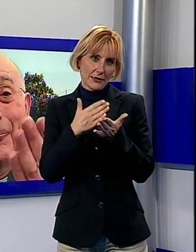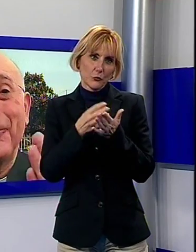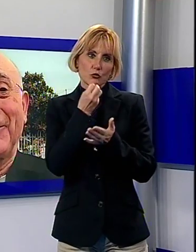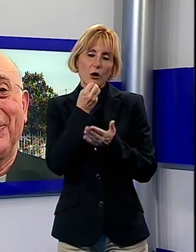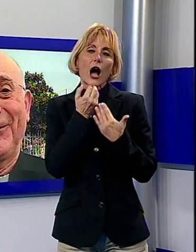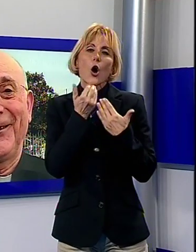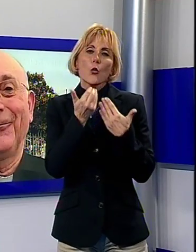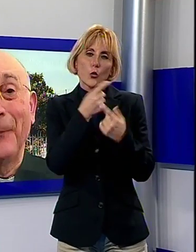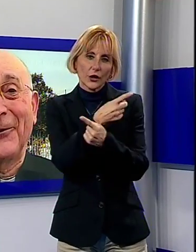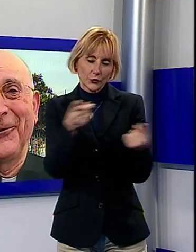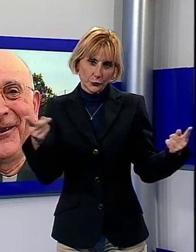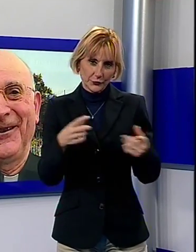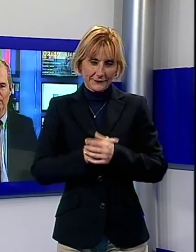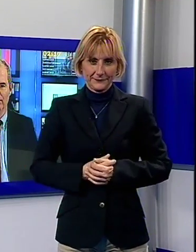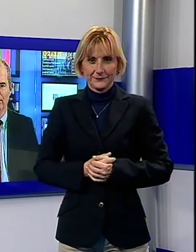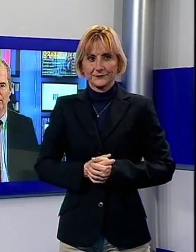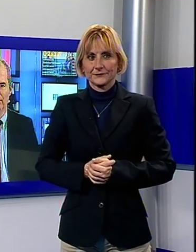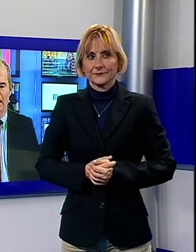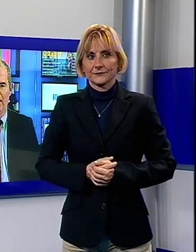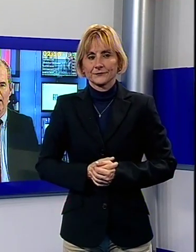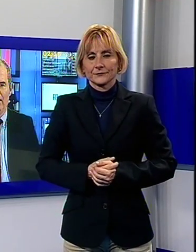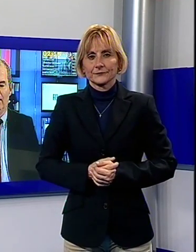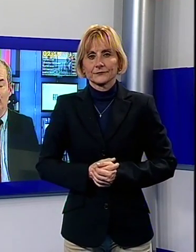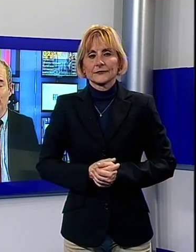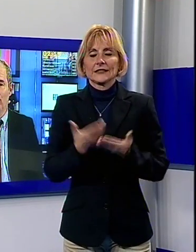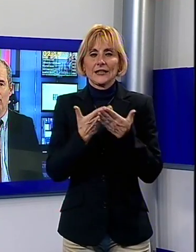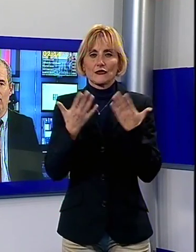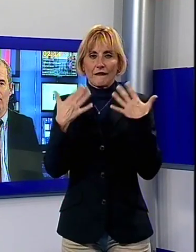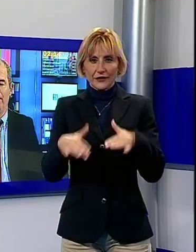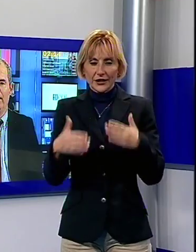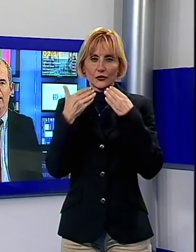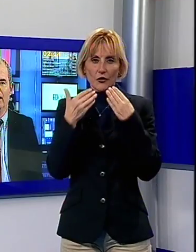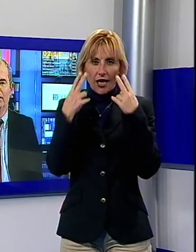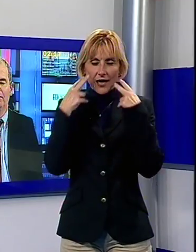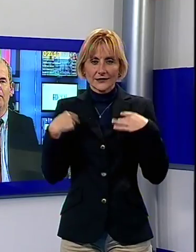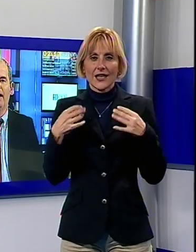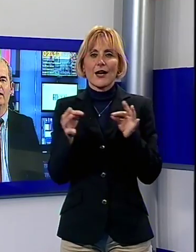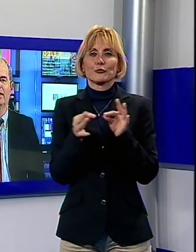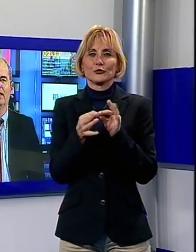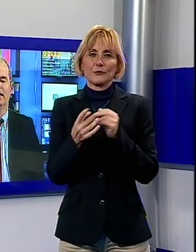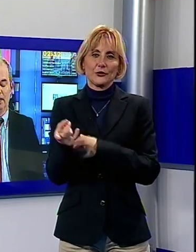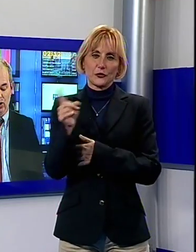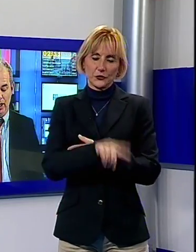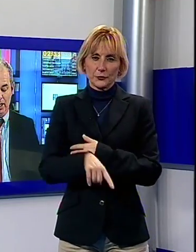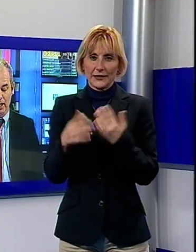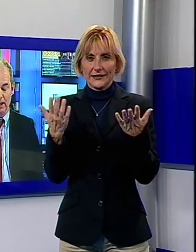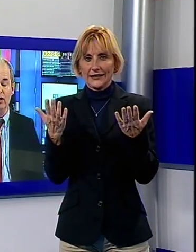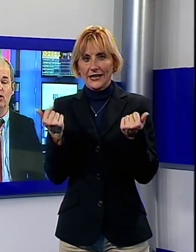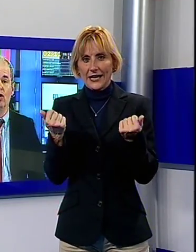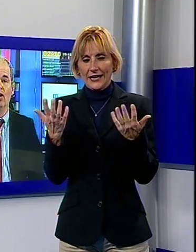Buon augurio a tutti, fumatori. Ed è tutto per questa prima parte del TG.